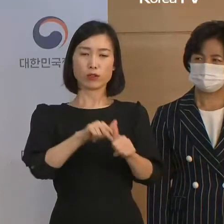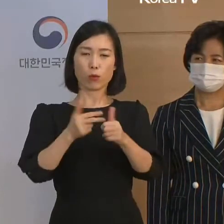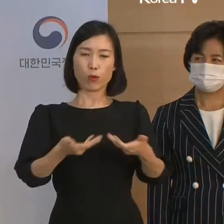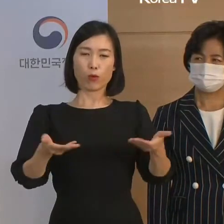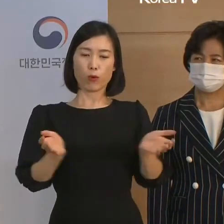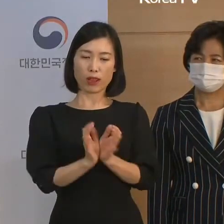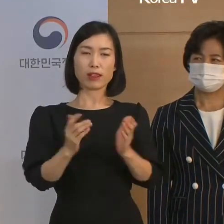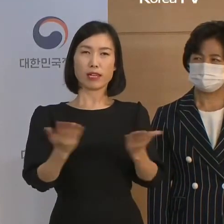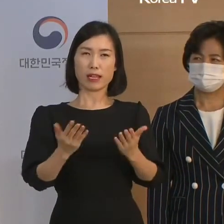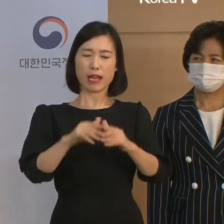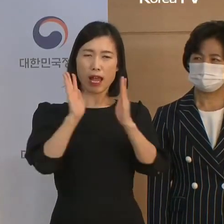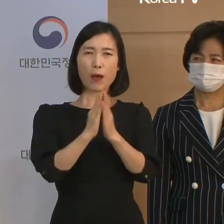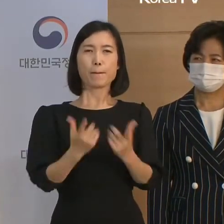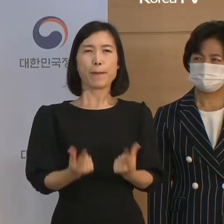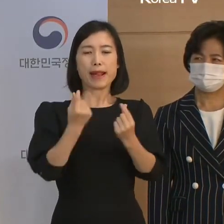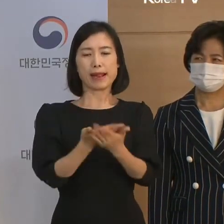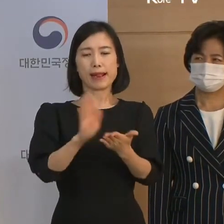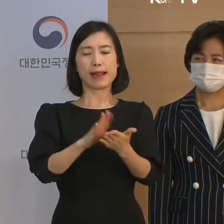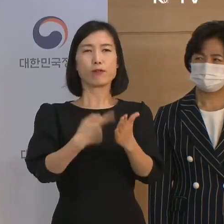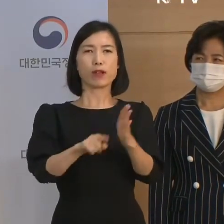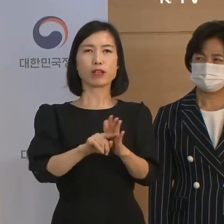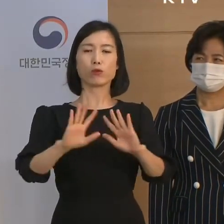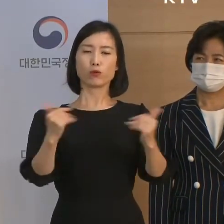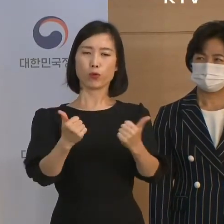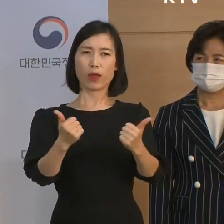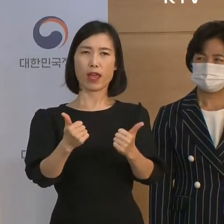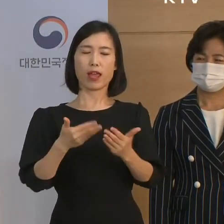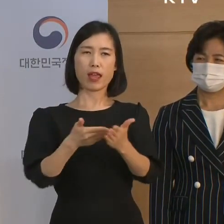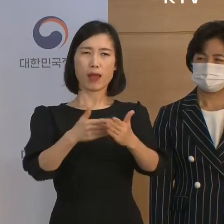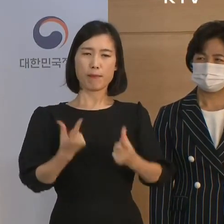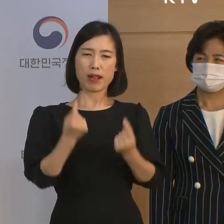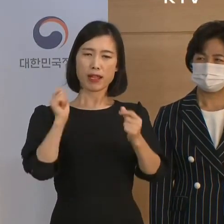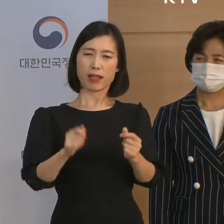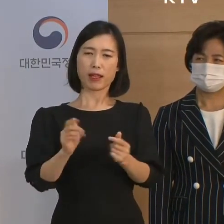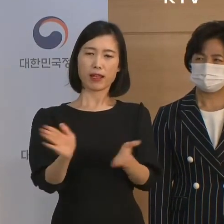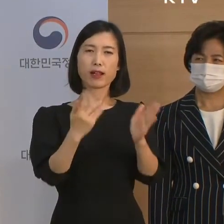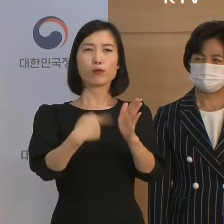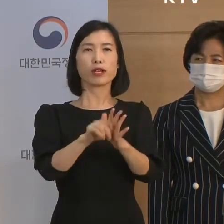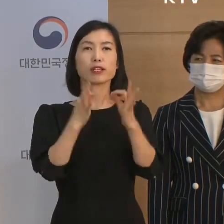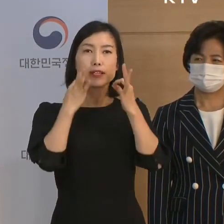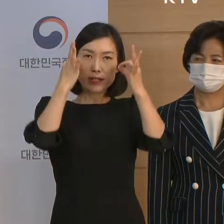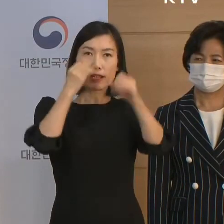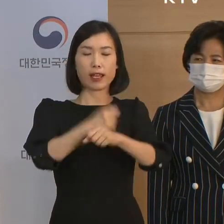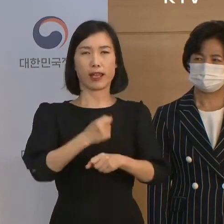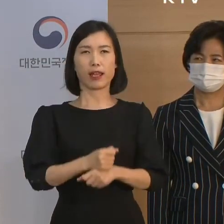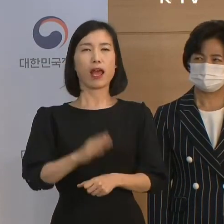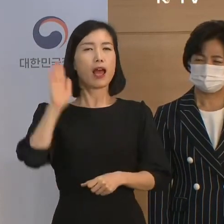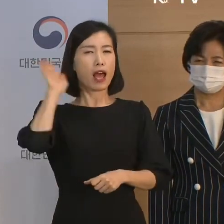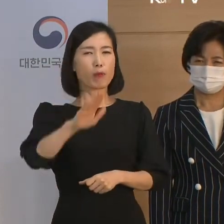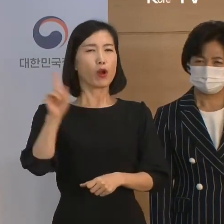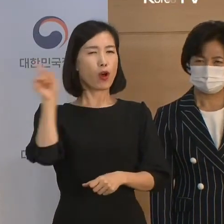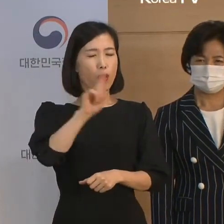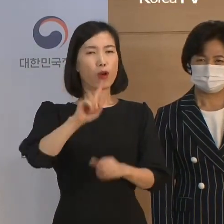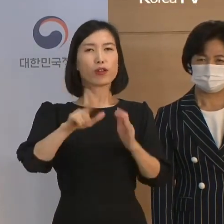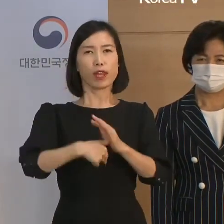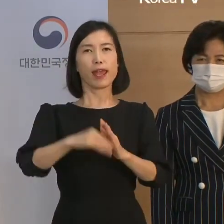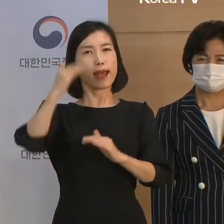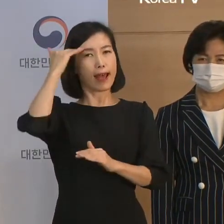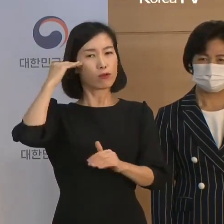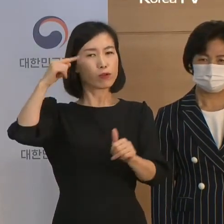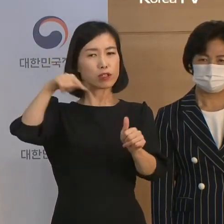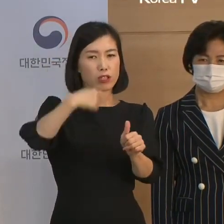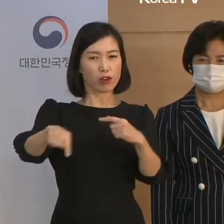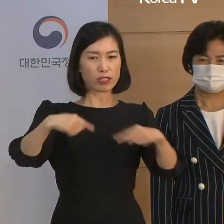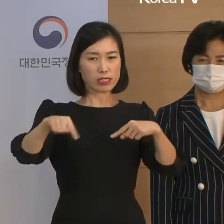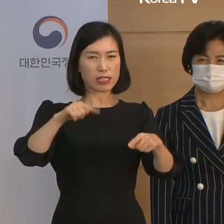국회에서 통과될 수 있도록 총력을 다하겠습니다. 앞으로 어떤 경우에도 국내 정치에